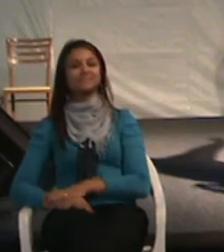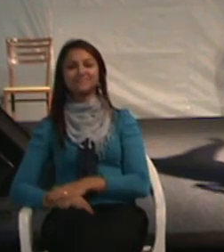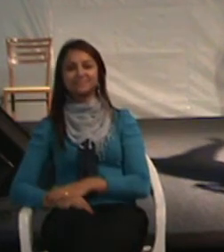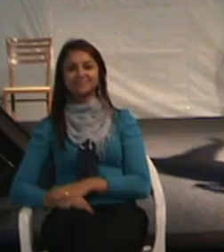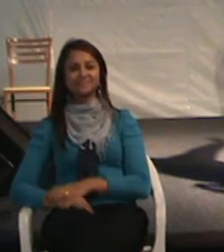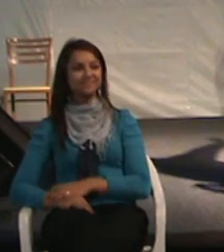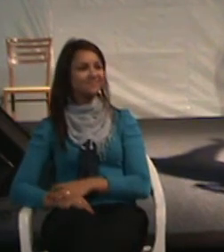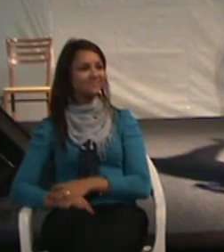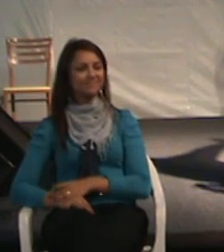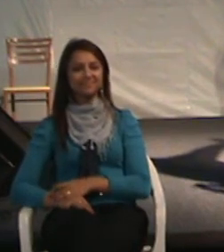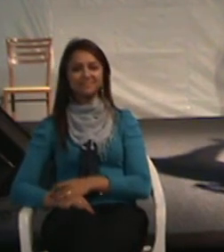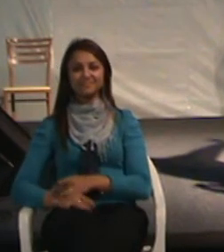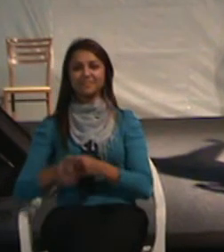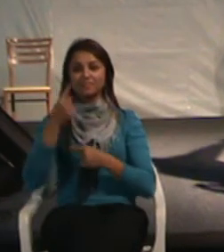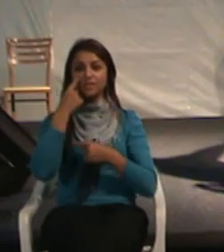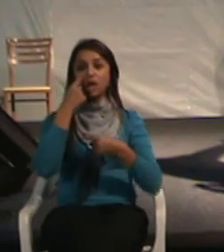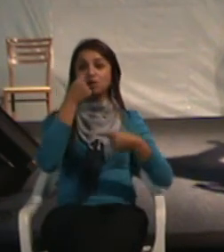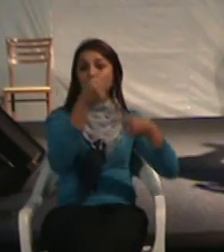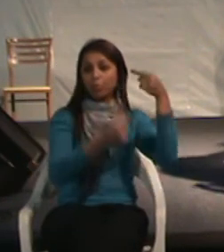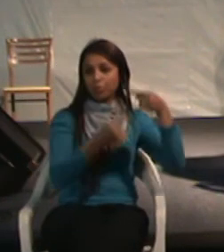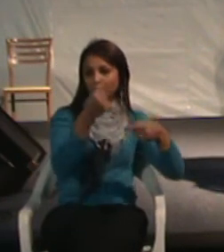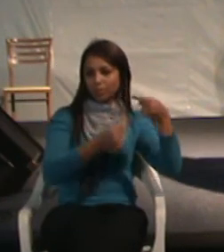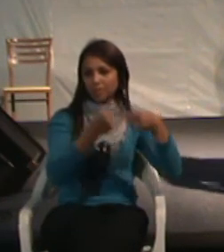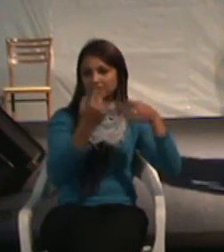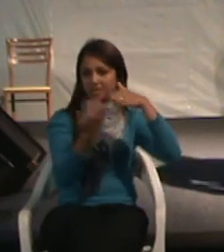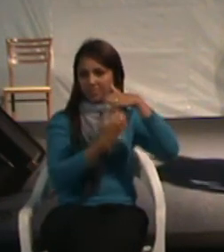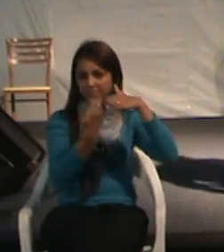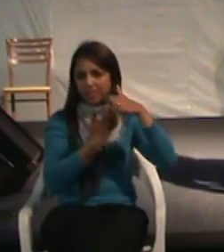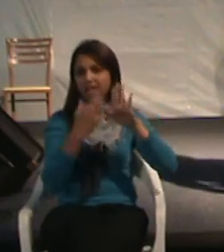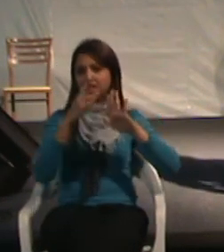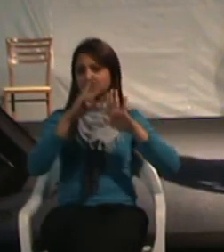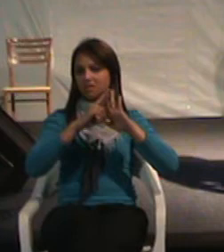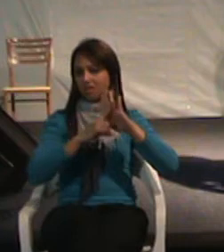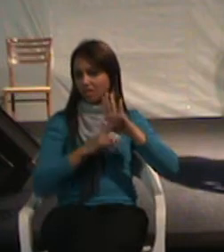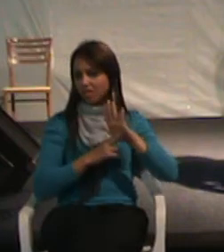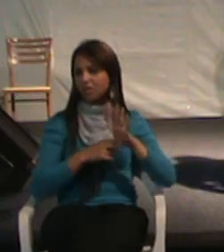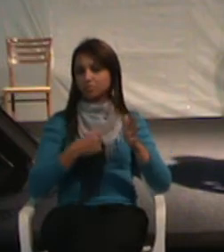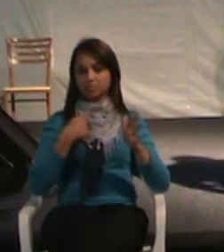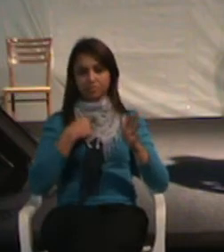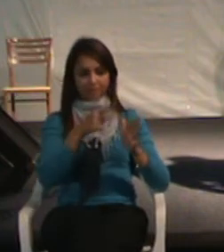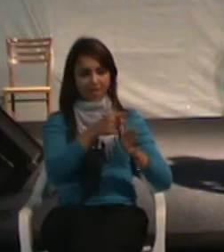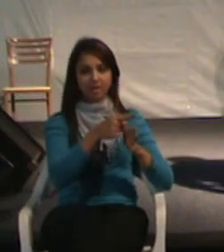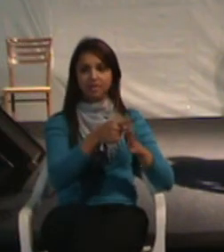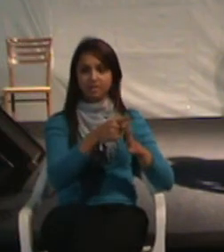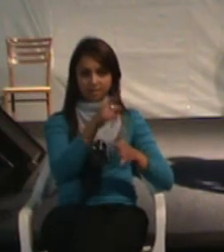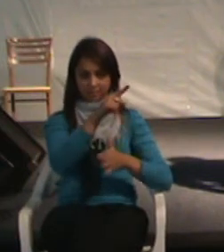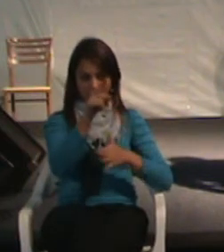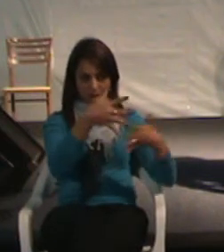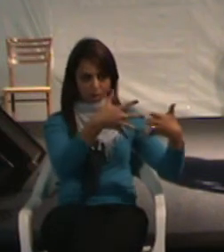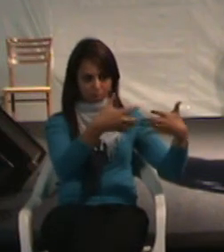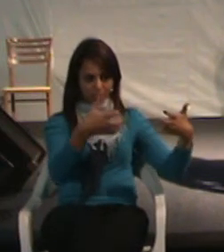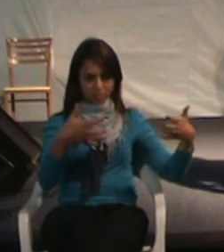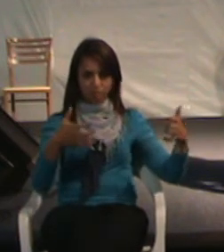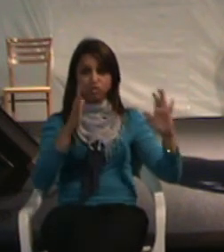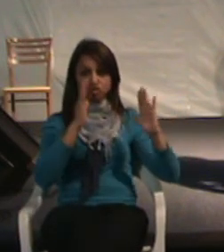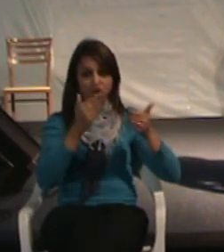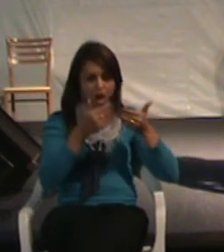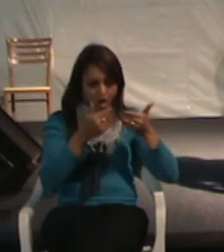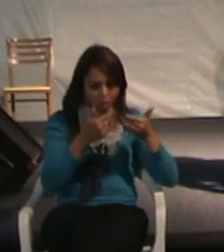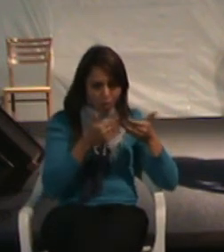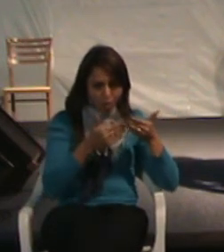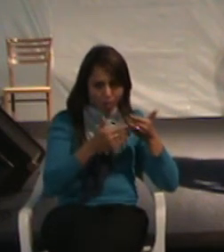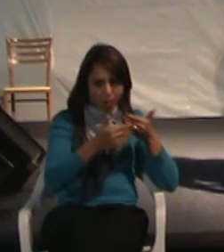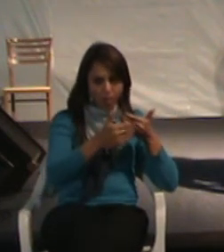Revisão das políticas de empresa, normas, regulamentos. Ela já começa, empresa de vocês, ela já